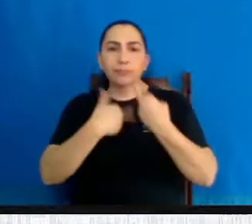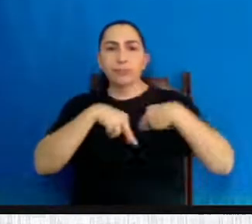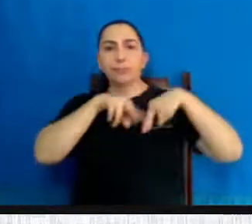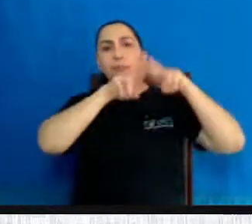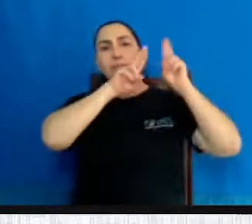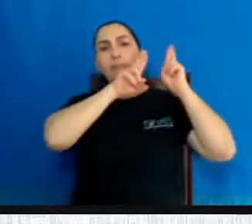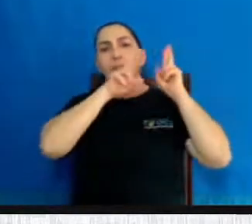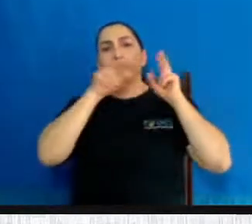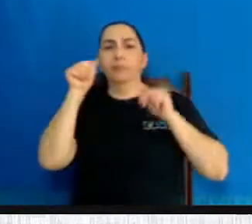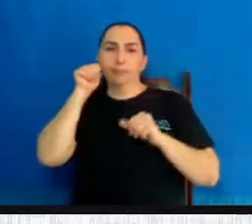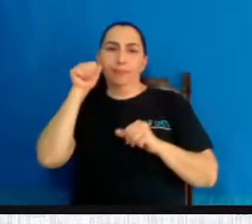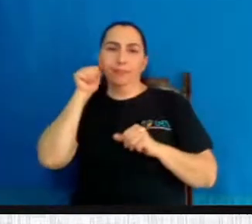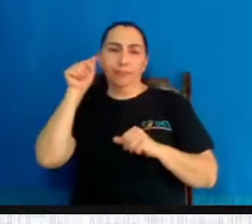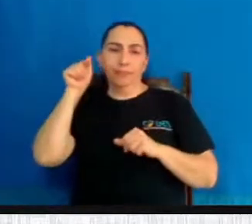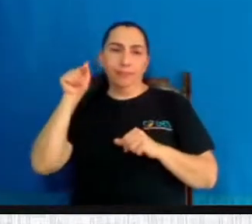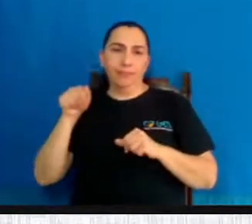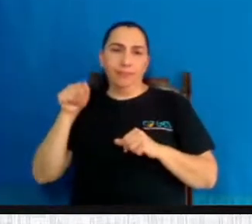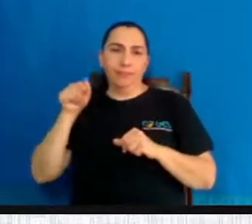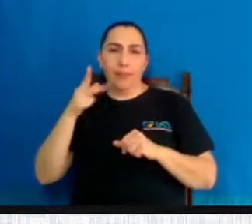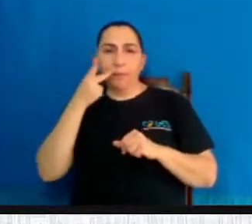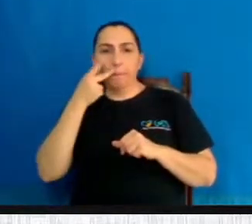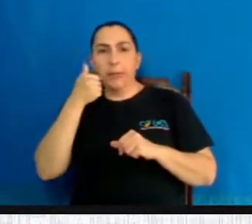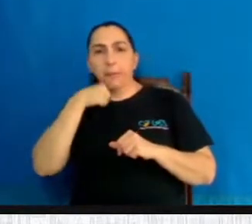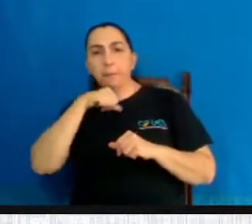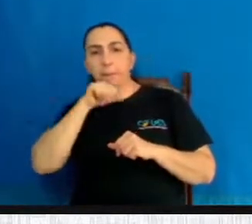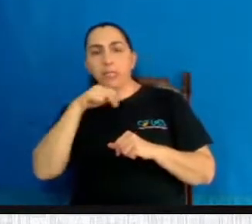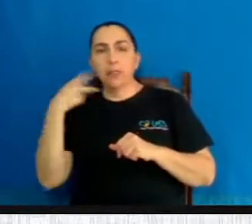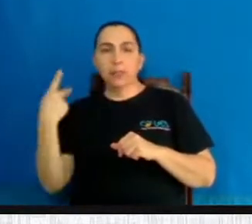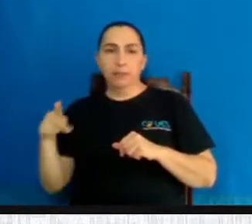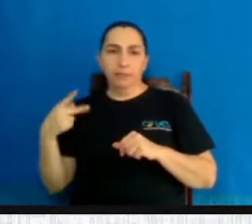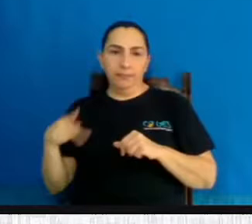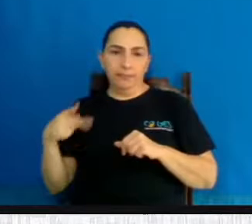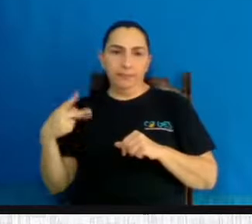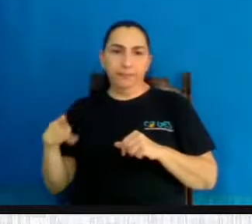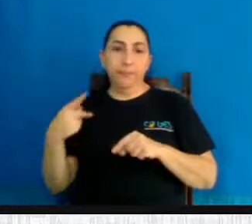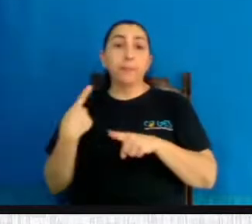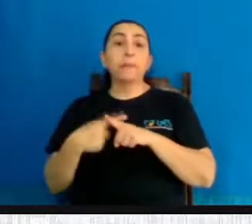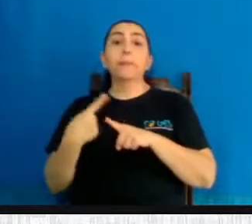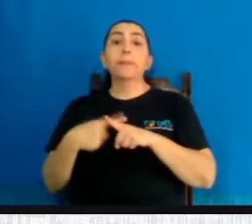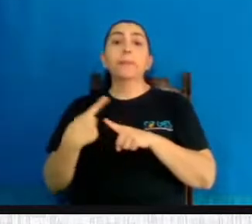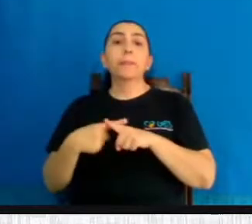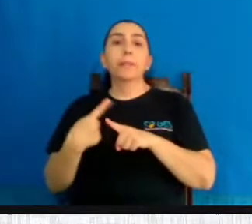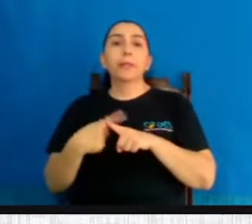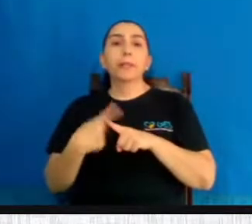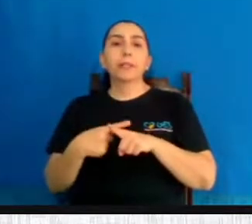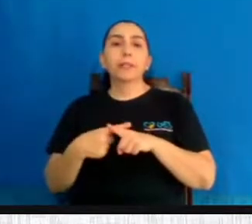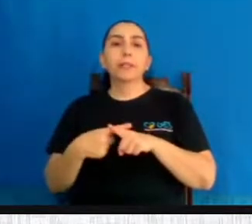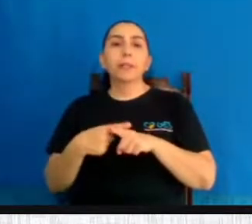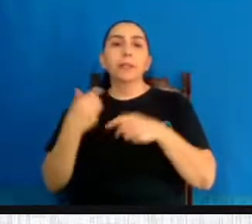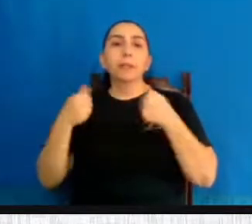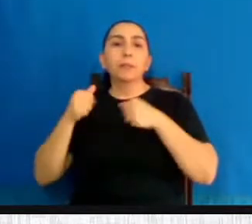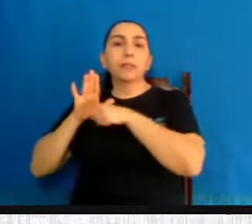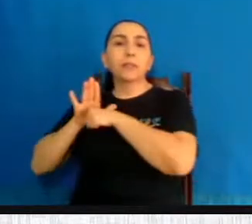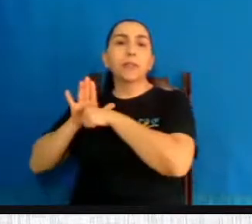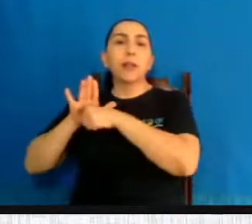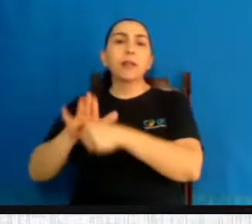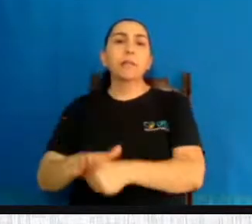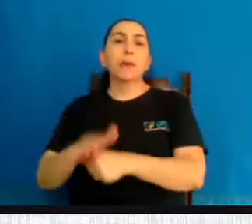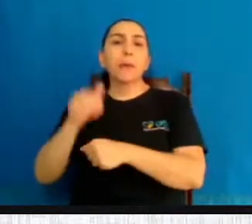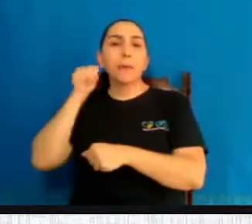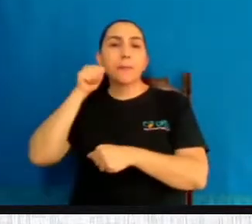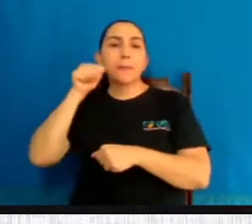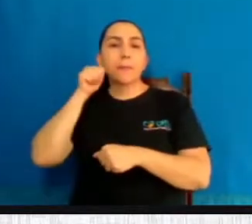pela menina, no caso, ao pai e à mãe, não é? Porque eles têm que apoiar a menina